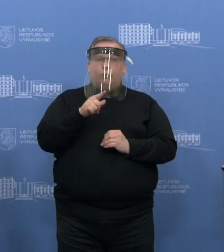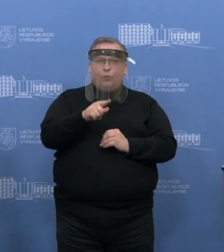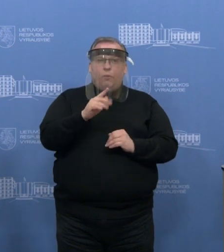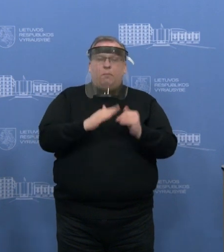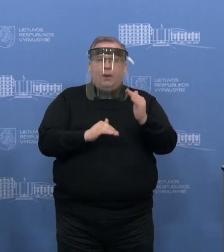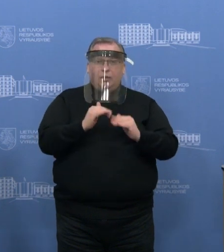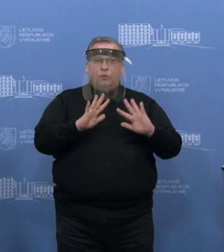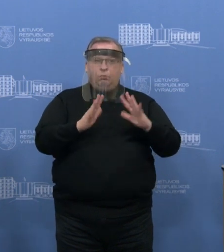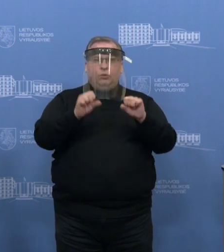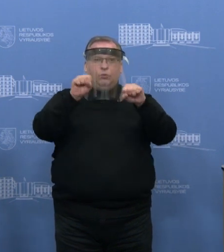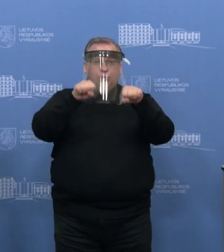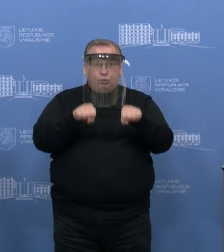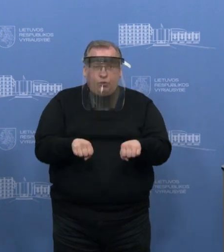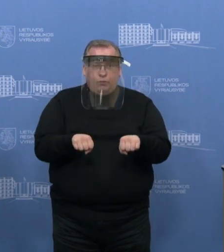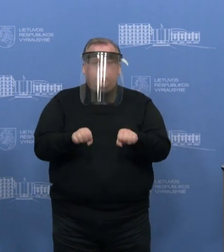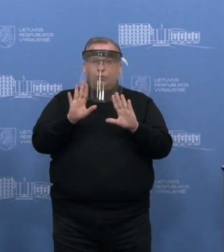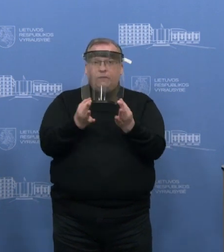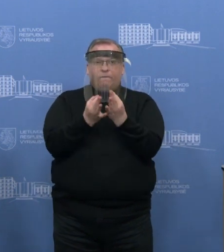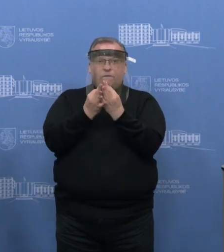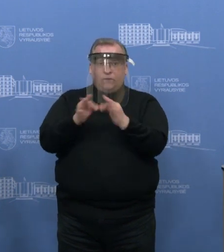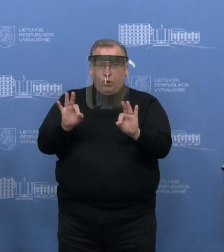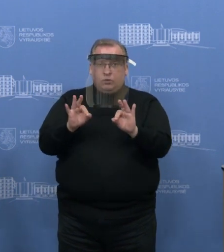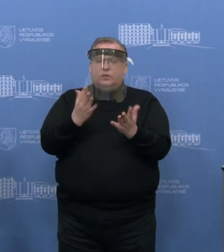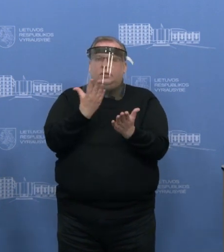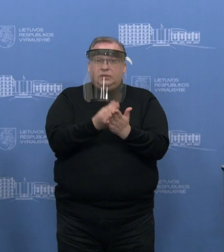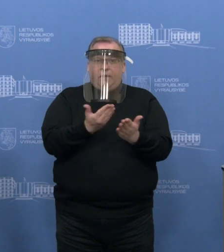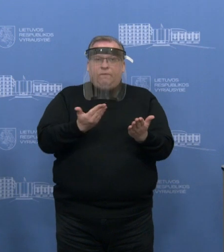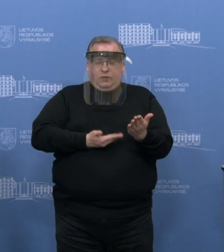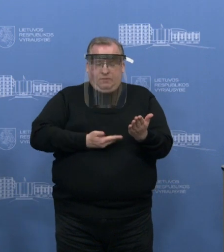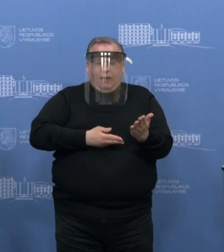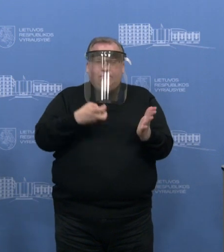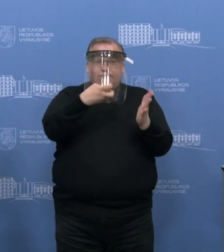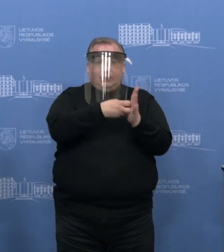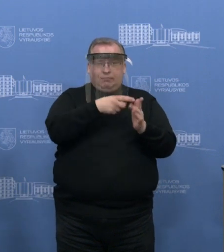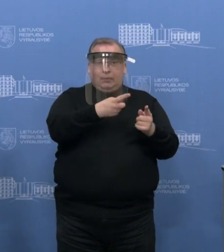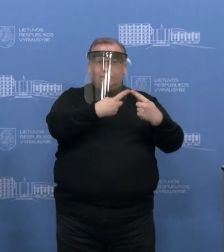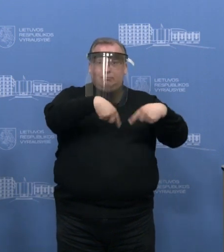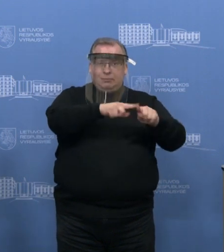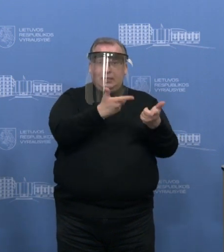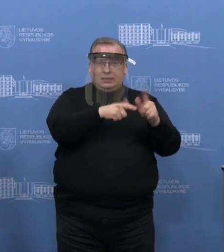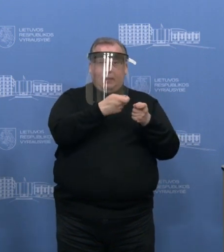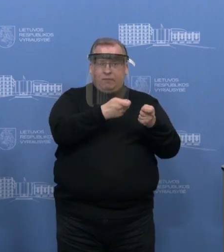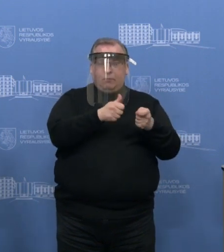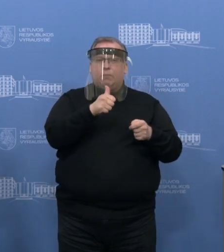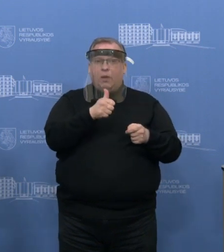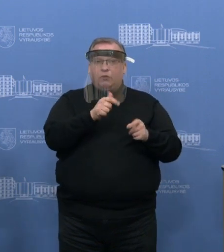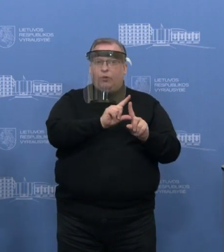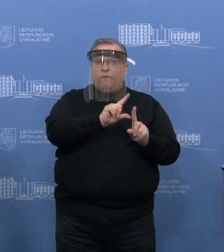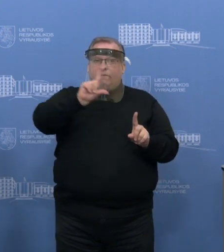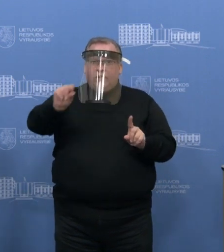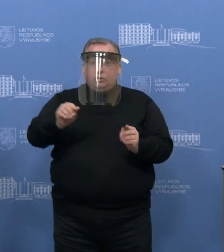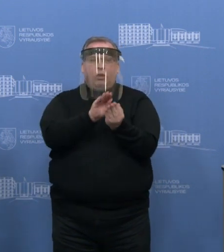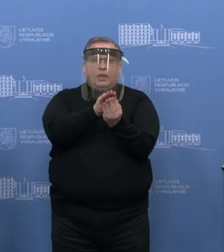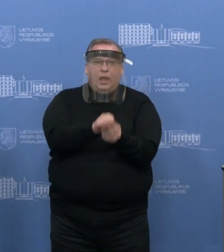momentų, na, tarkime, galima bus leidžiama palikti savo gyvenavą, savivaldybės teritoriją ir įvažiuoti į kitos, na, pavyzdžiui, laidoti